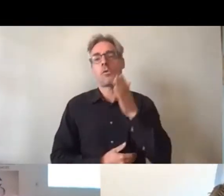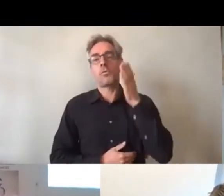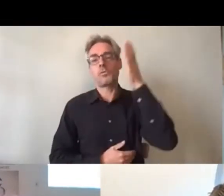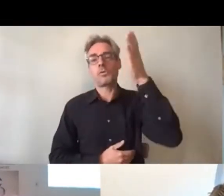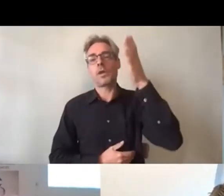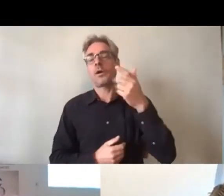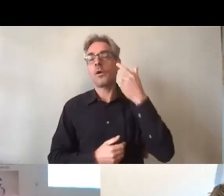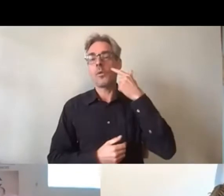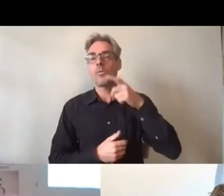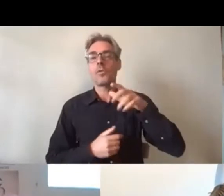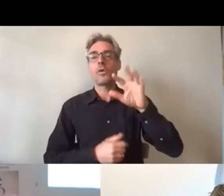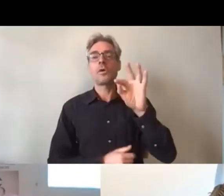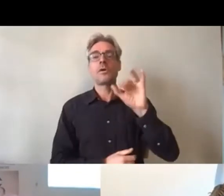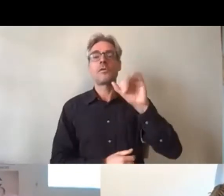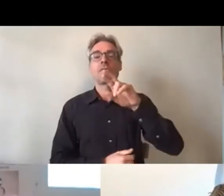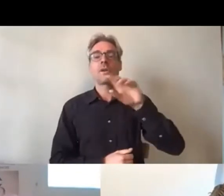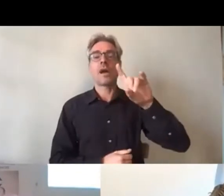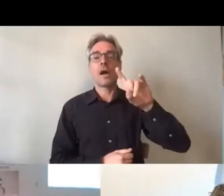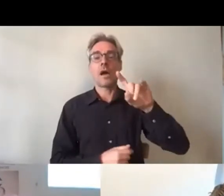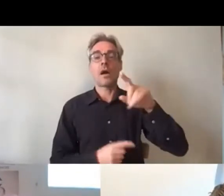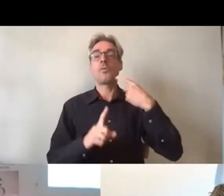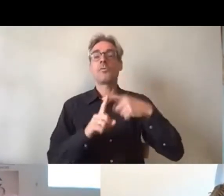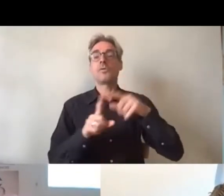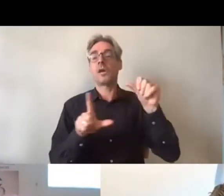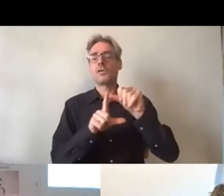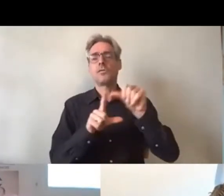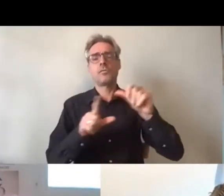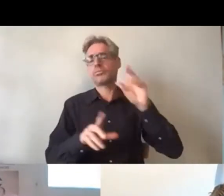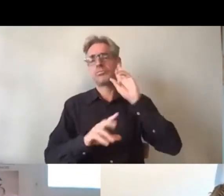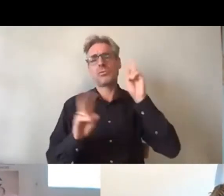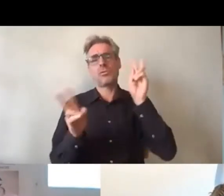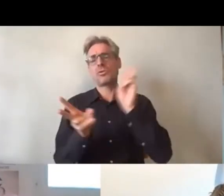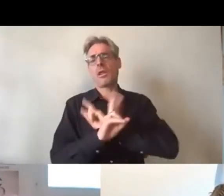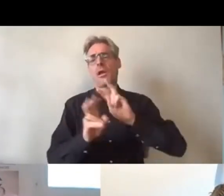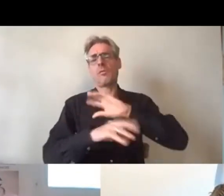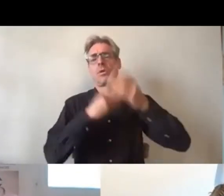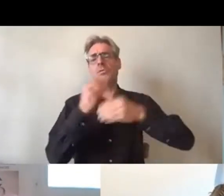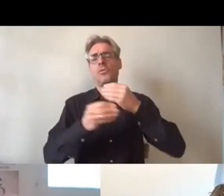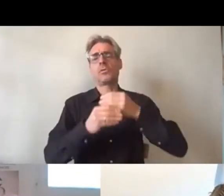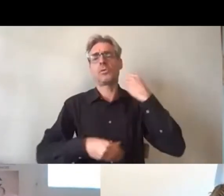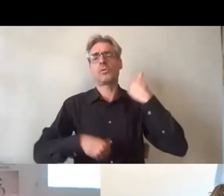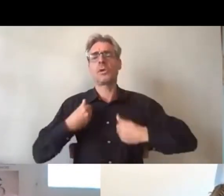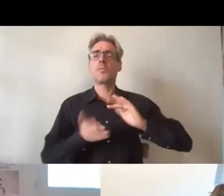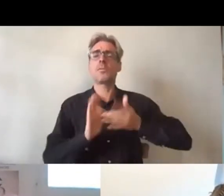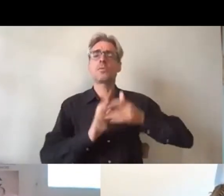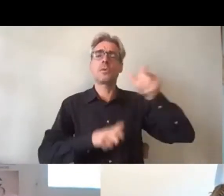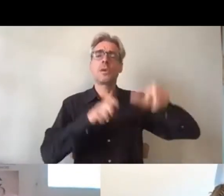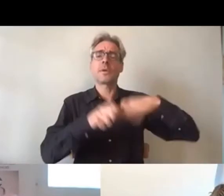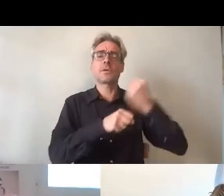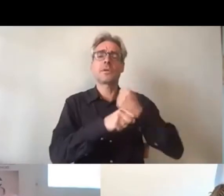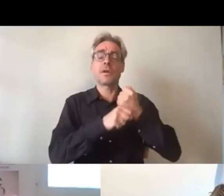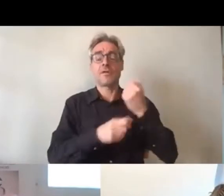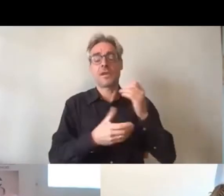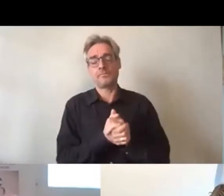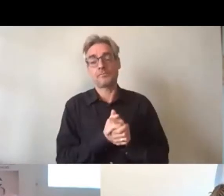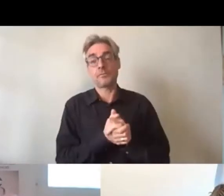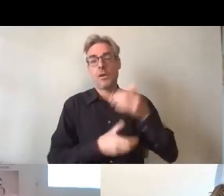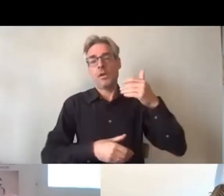la FIRA, pour la GEPHIP, pour le monde du handicap, et je pense pour l'emploi des personnes en situation de handicap. Vous dire également que